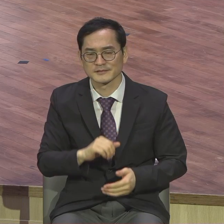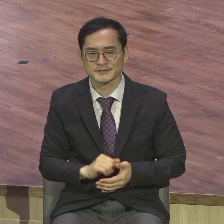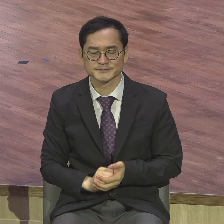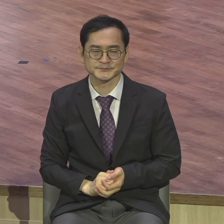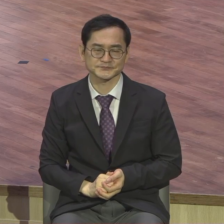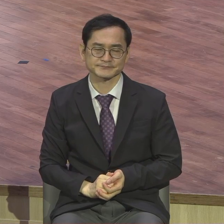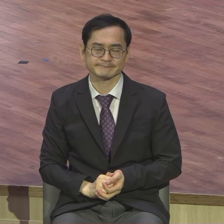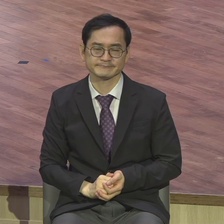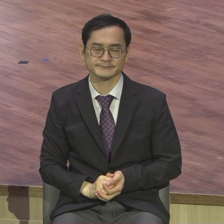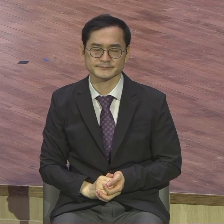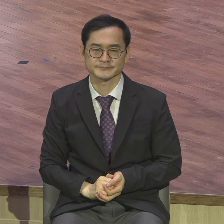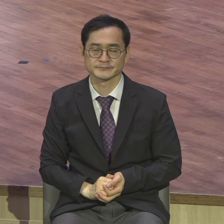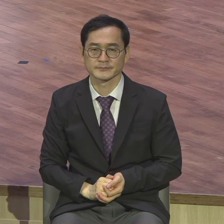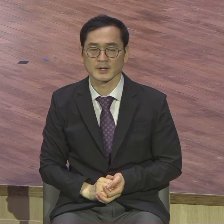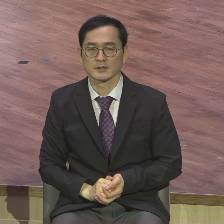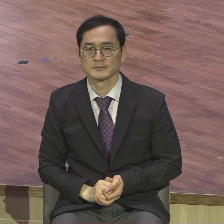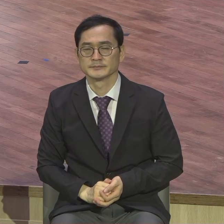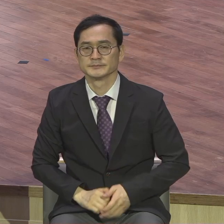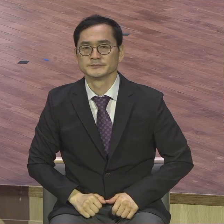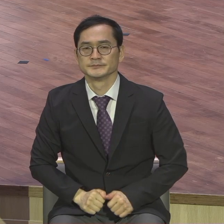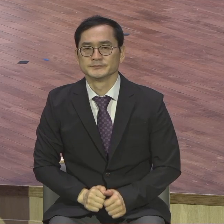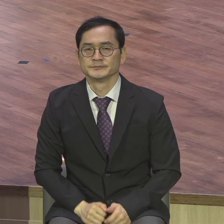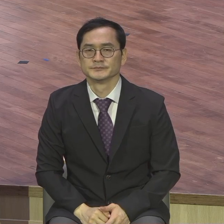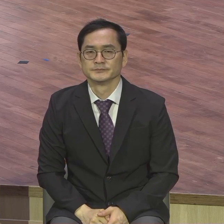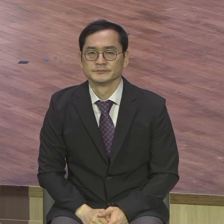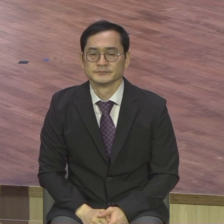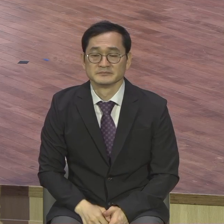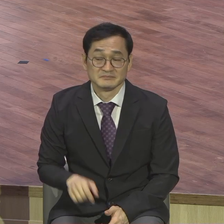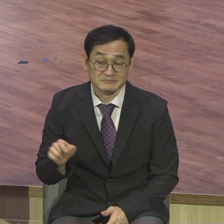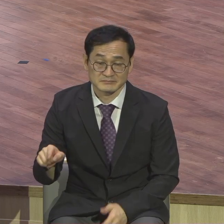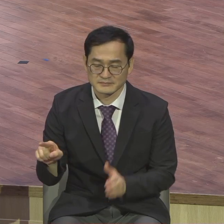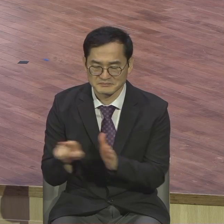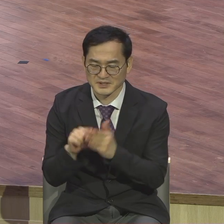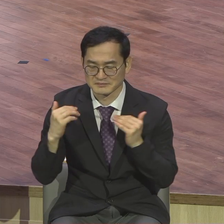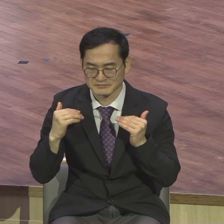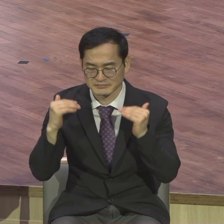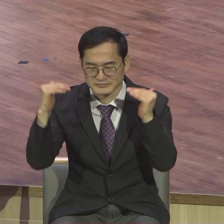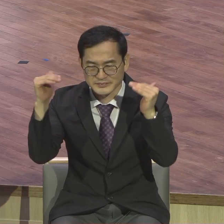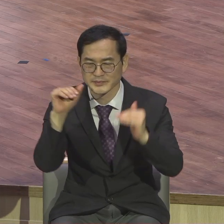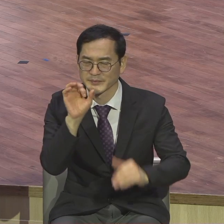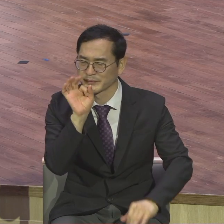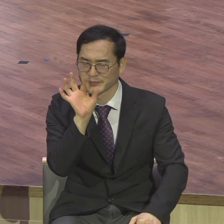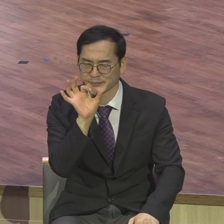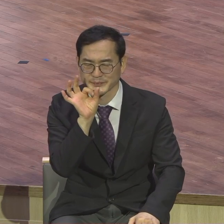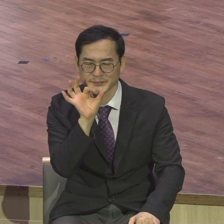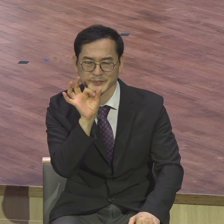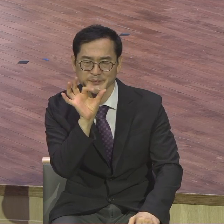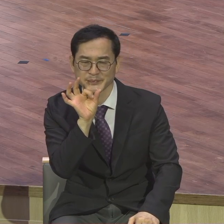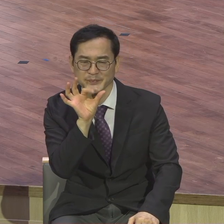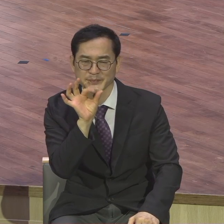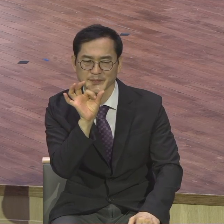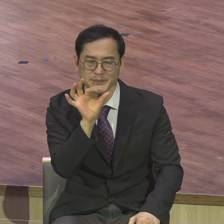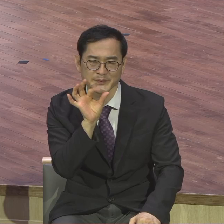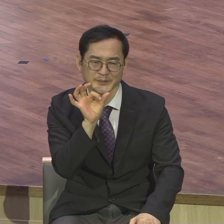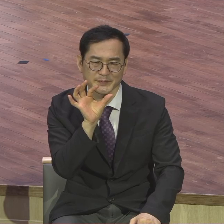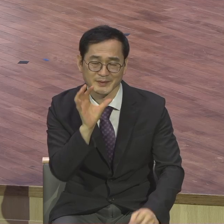이렇게 되면 절대 믿음이 자랄 수 없습니다. 절대 원리스가 될 수 없습니다.